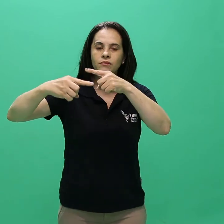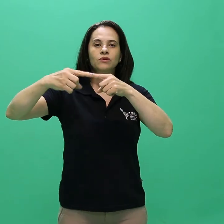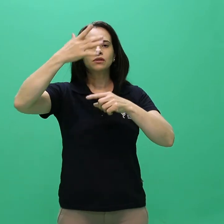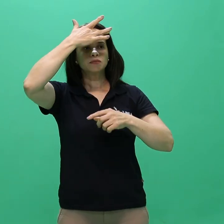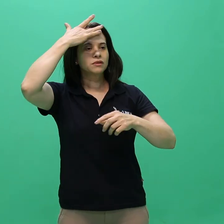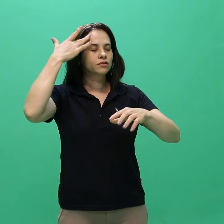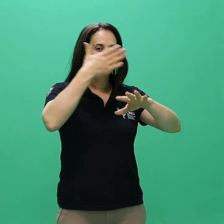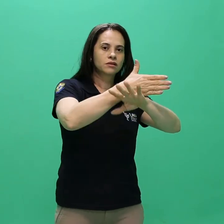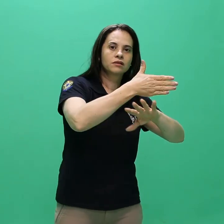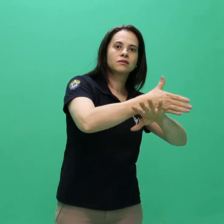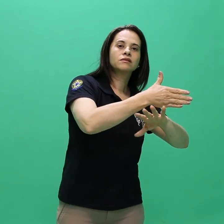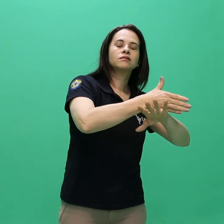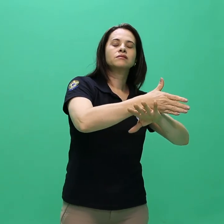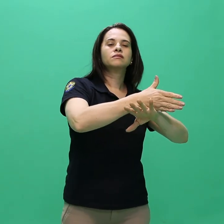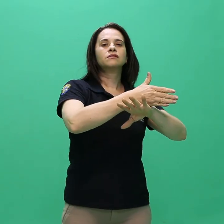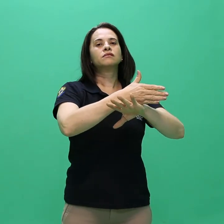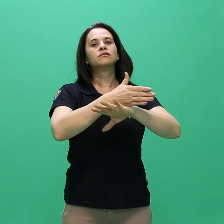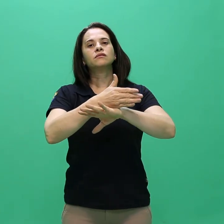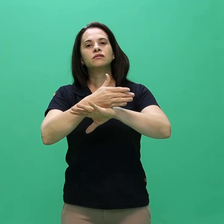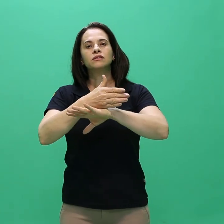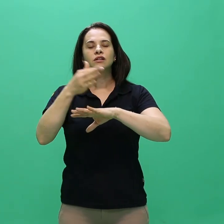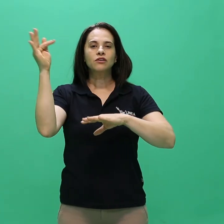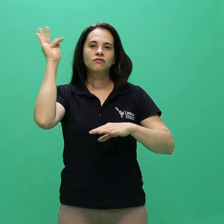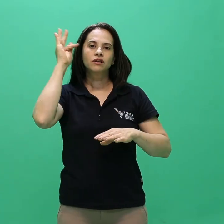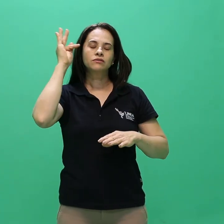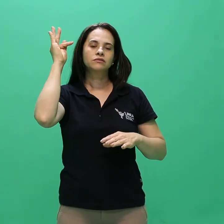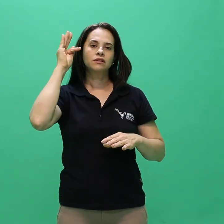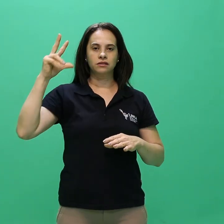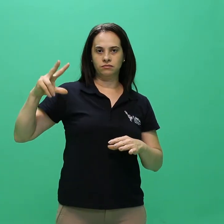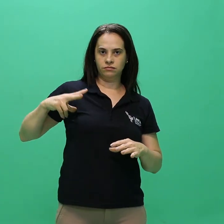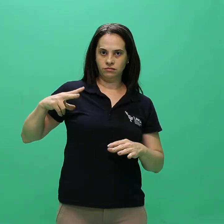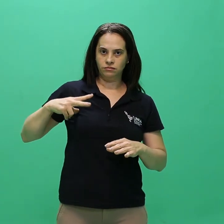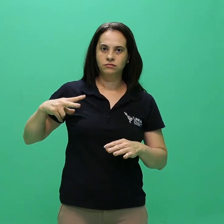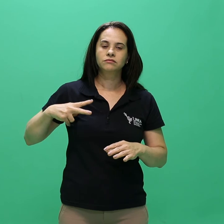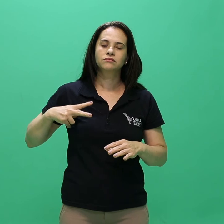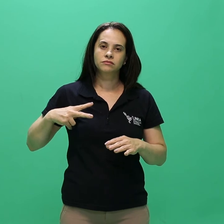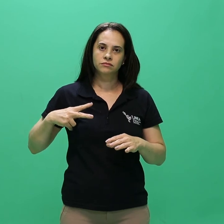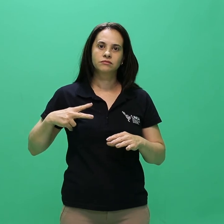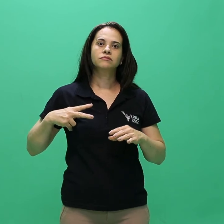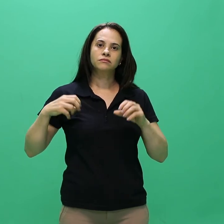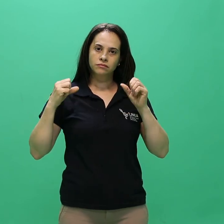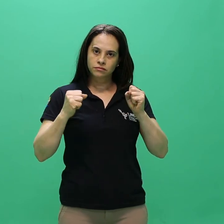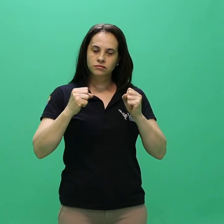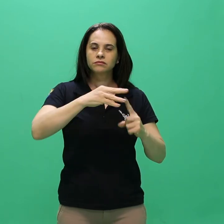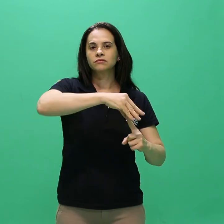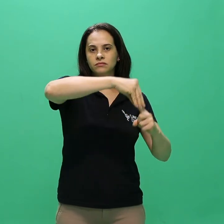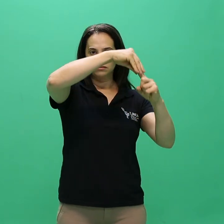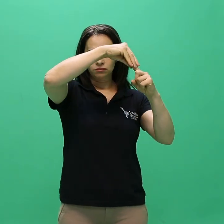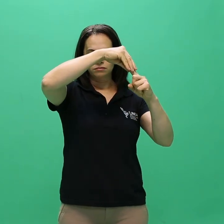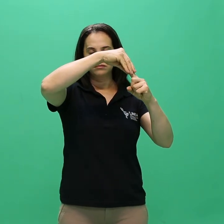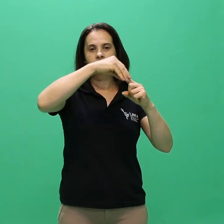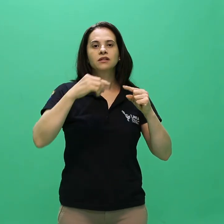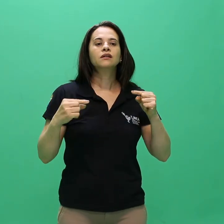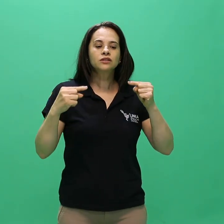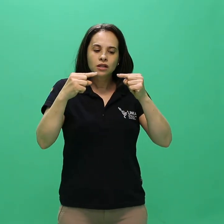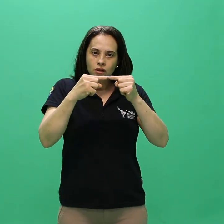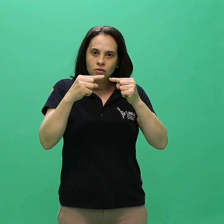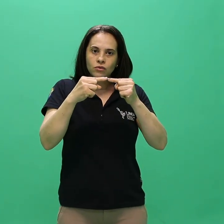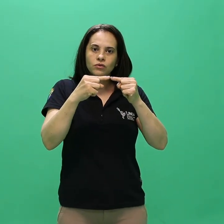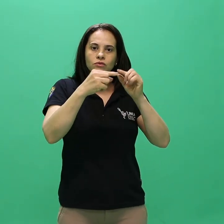e depois os candidatos de instituições privadas, de acordo